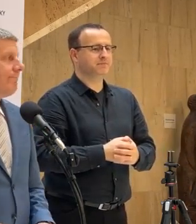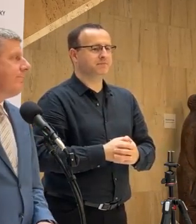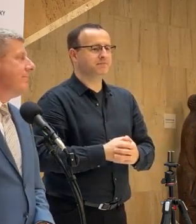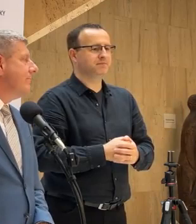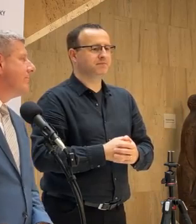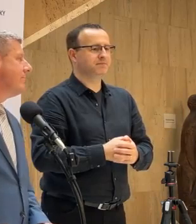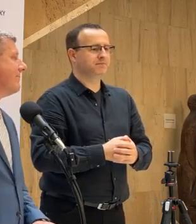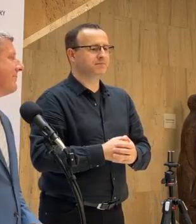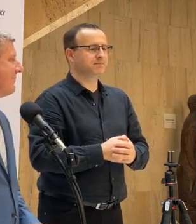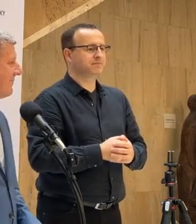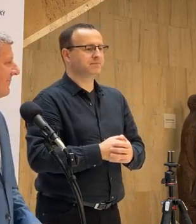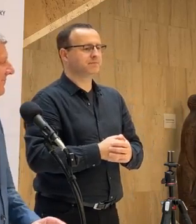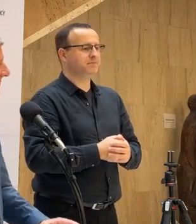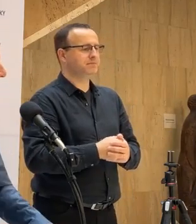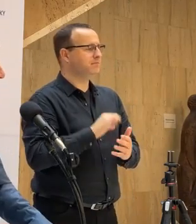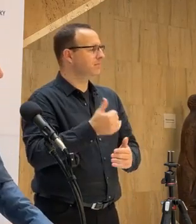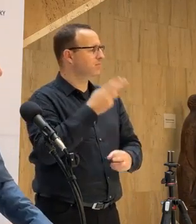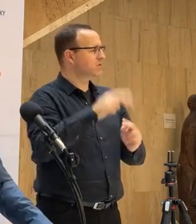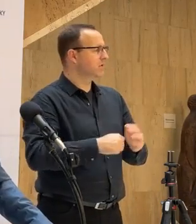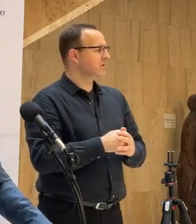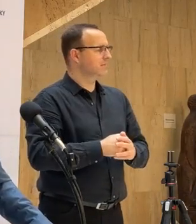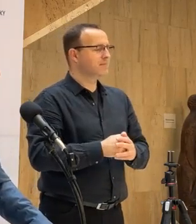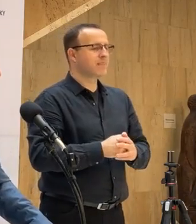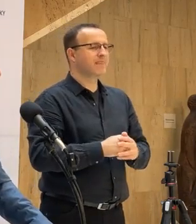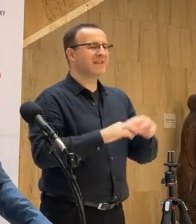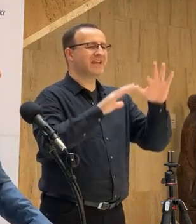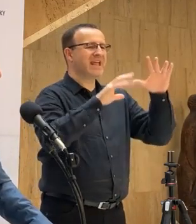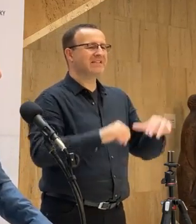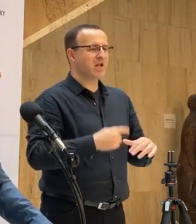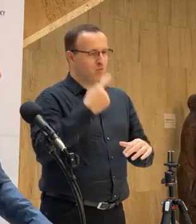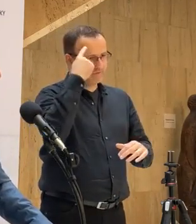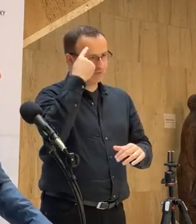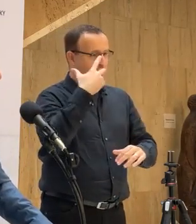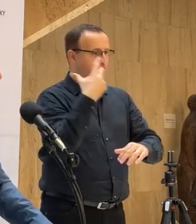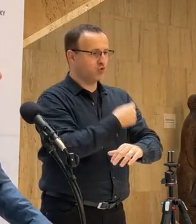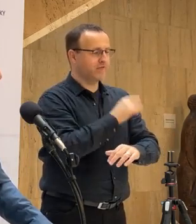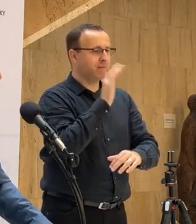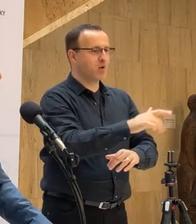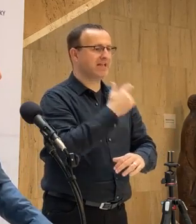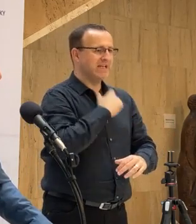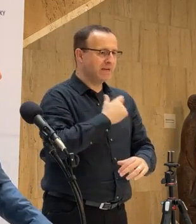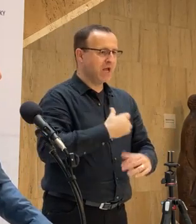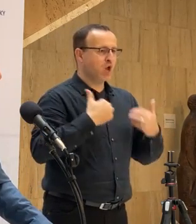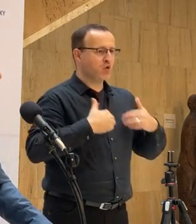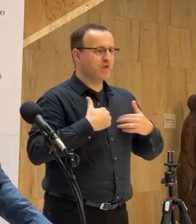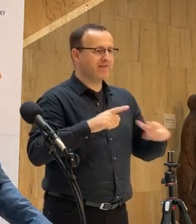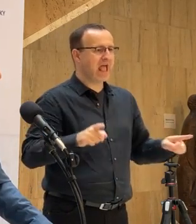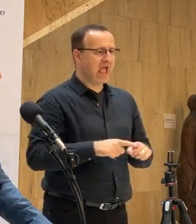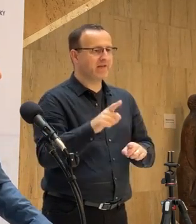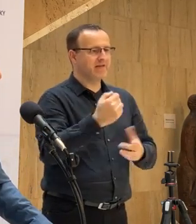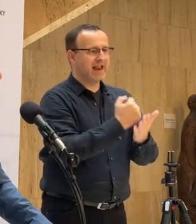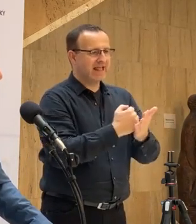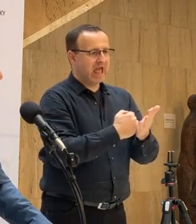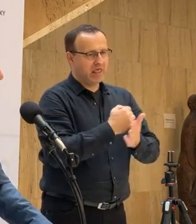minister, prepáčte ešte posledná. Uvažuje sa na jeseň o očkovaní proti chrípke a proti covidu aj v lekárniach?